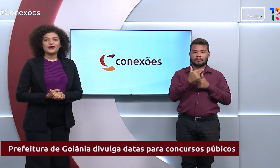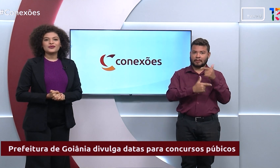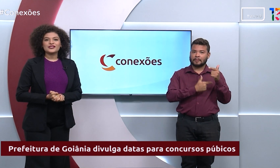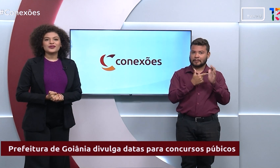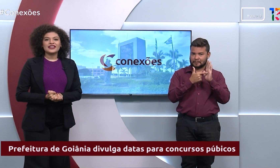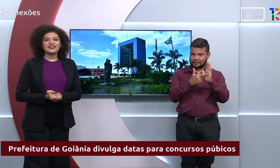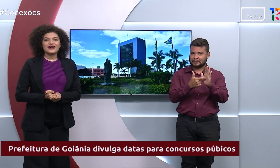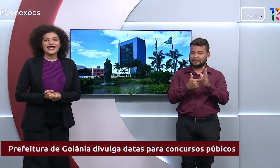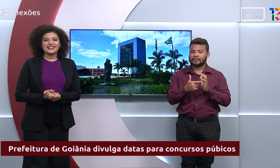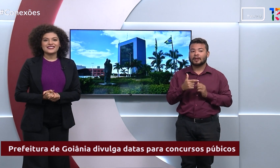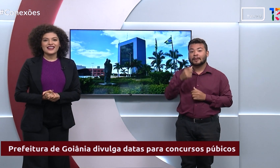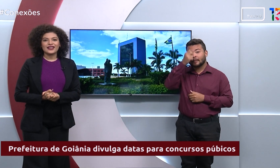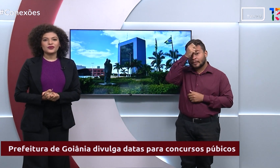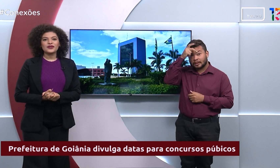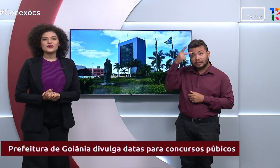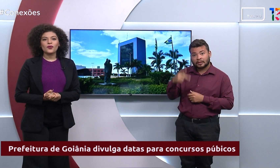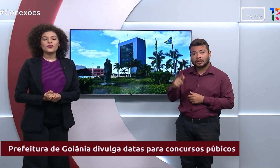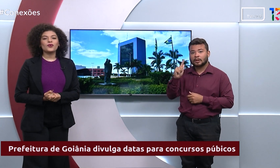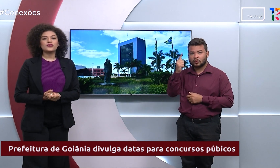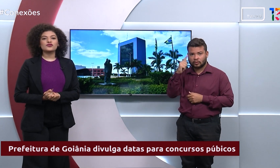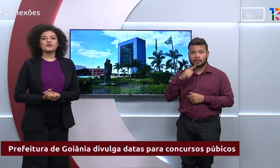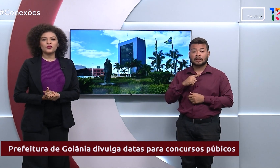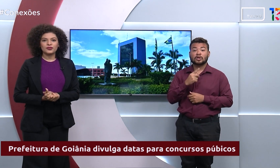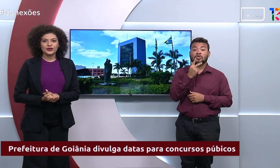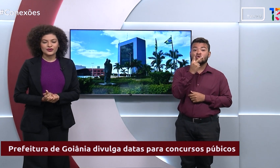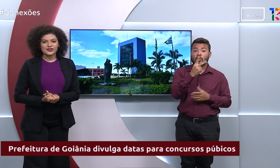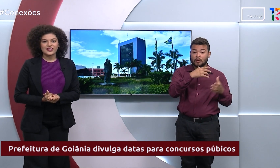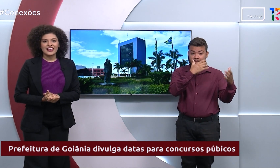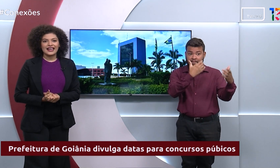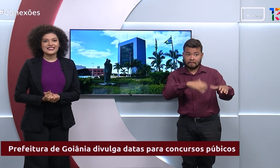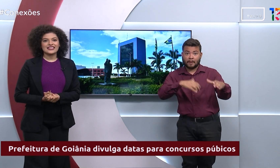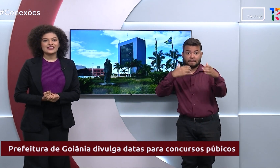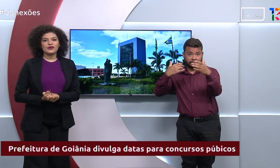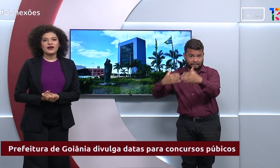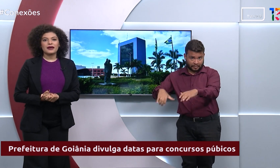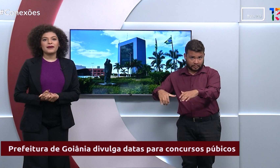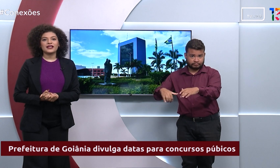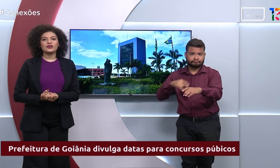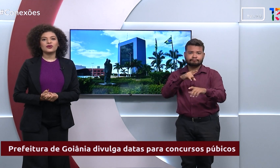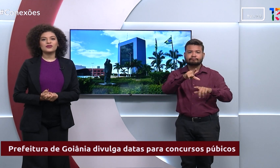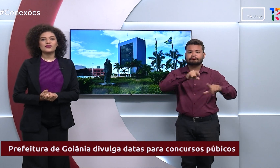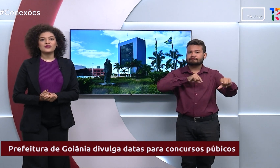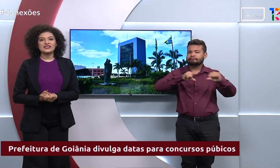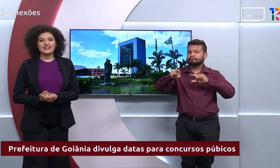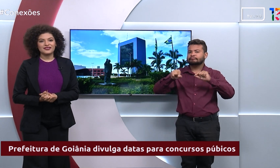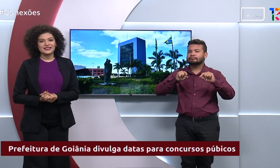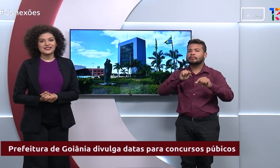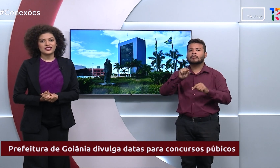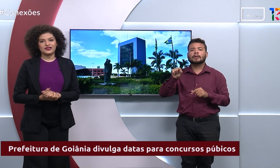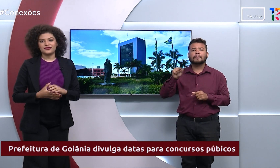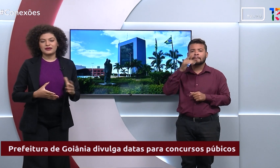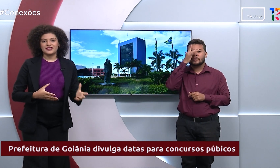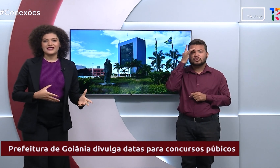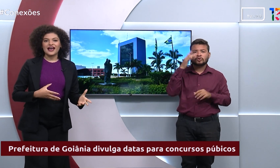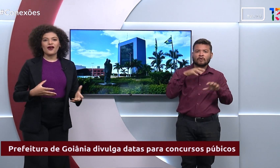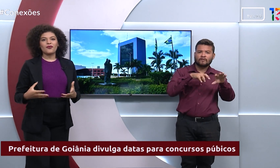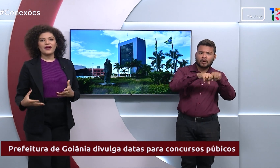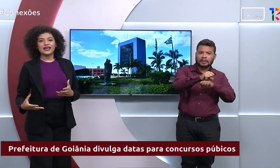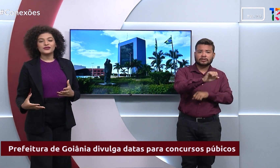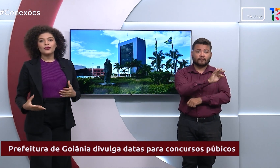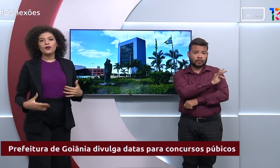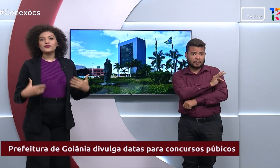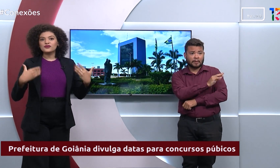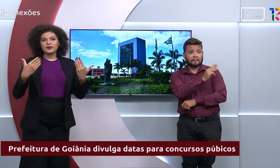A Prefeitura de Goiânia vai realizar dois concursos públicos. A seleção é para todos os níveis, seja fundamental,